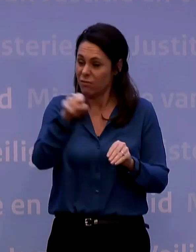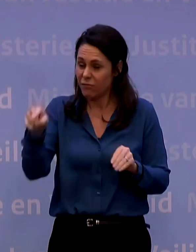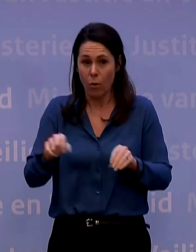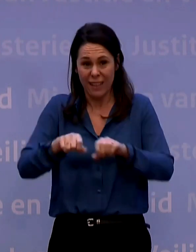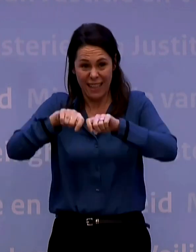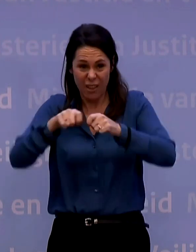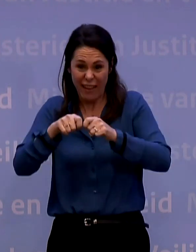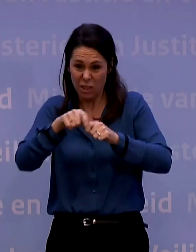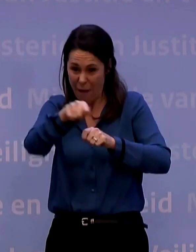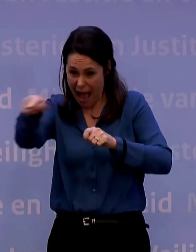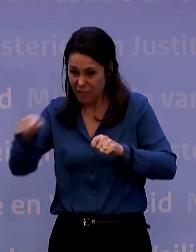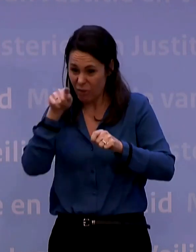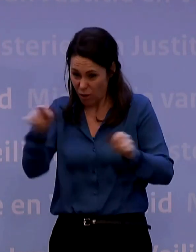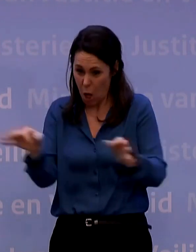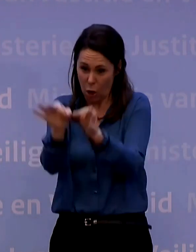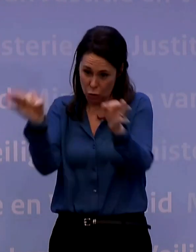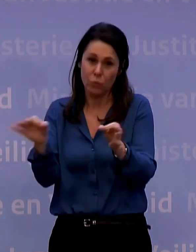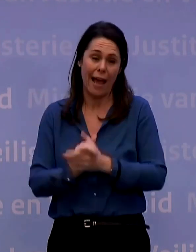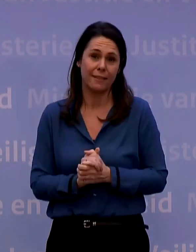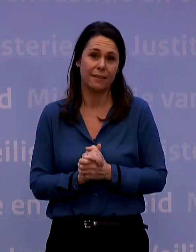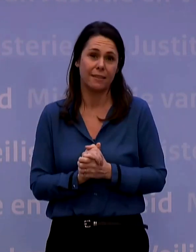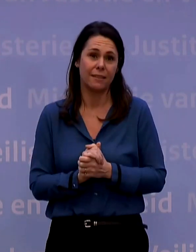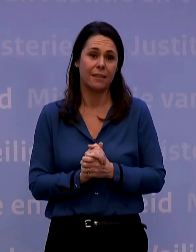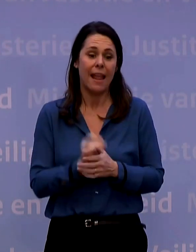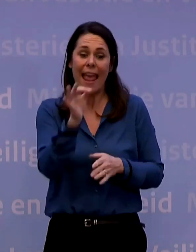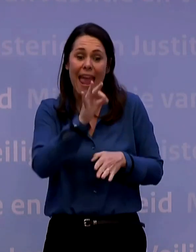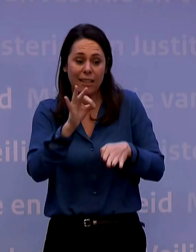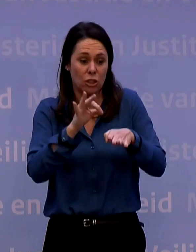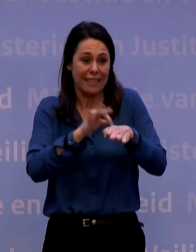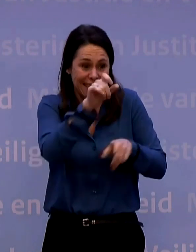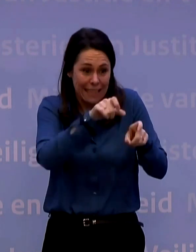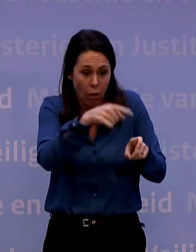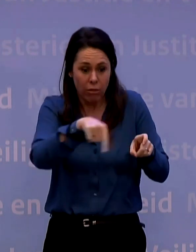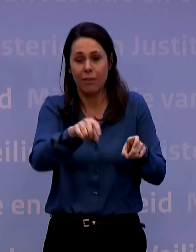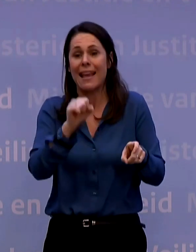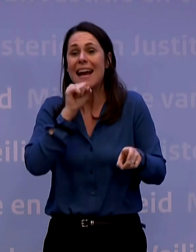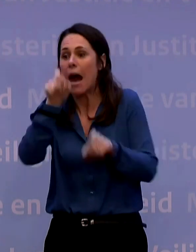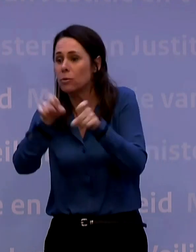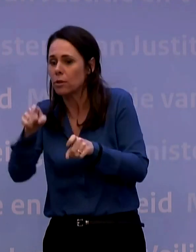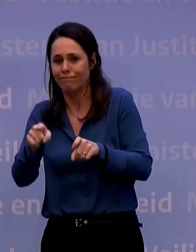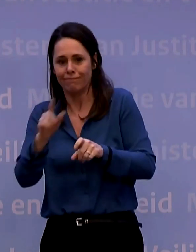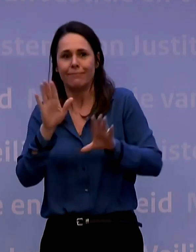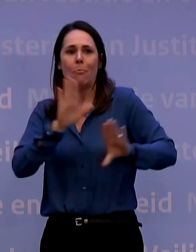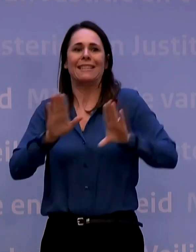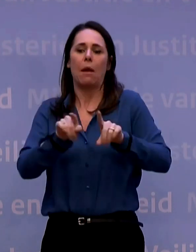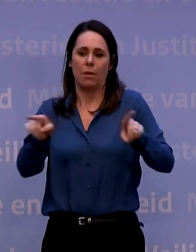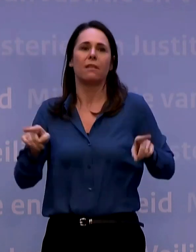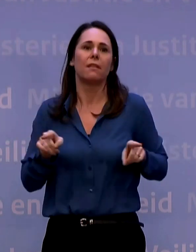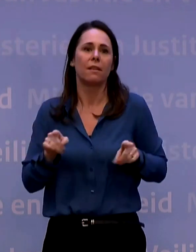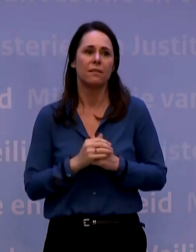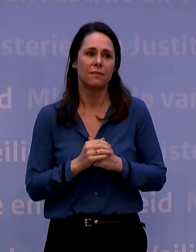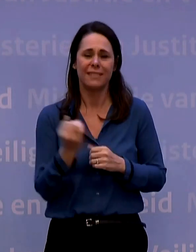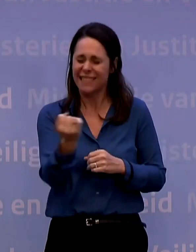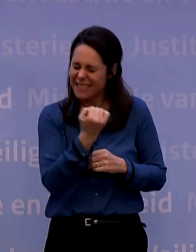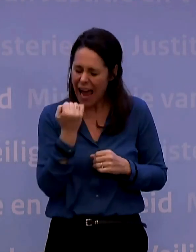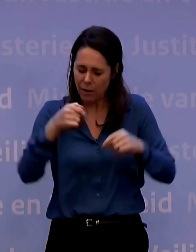kwetsbaren in onze samenleving. Ernstig zieken, ouderen, die moeten we nou juist beschermen. En daarom hebben we met z'n allen